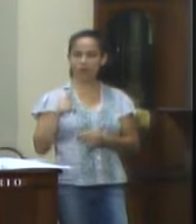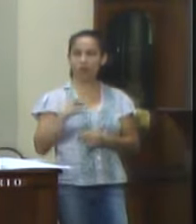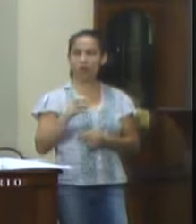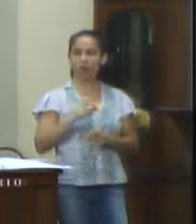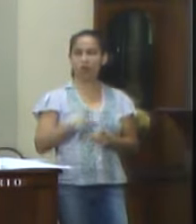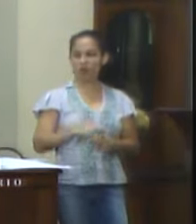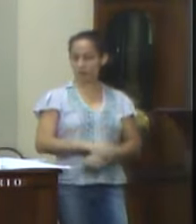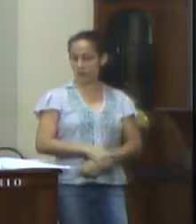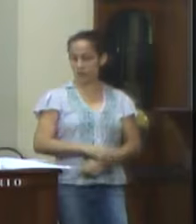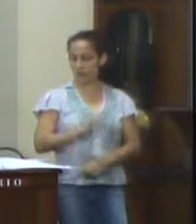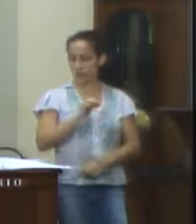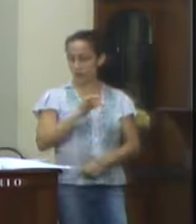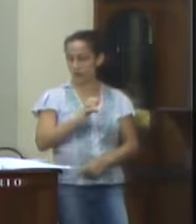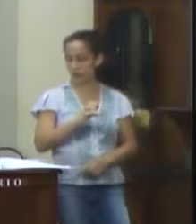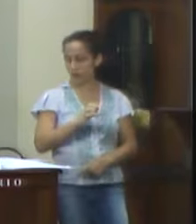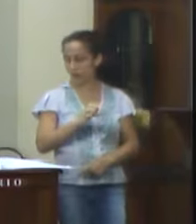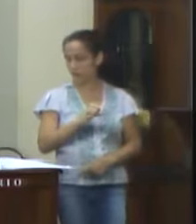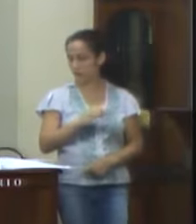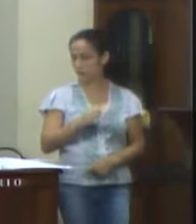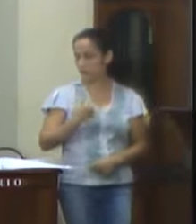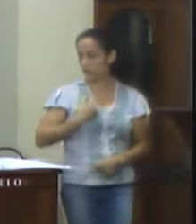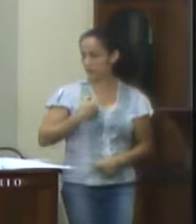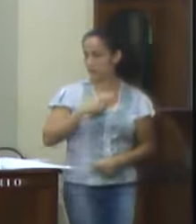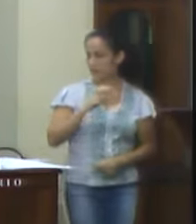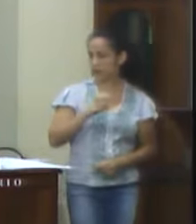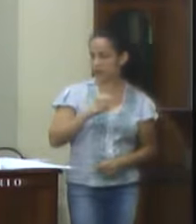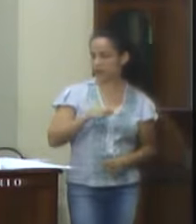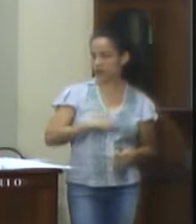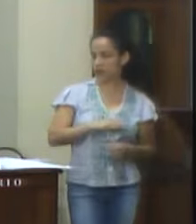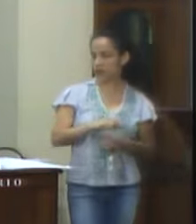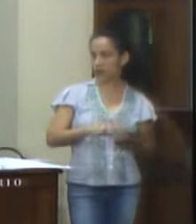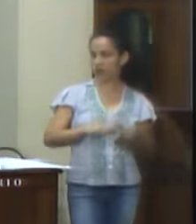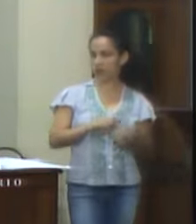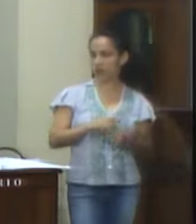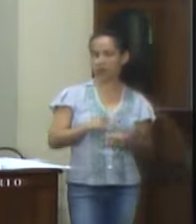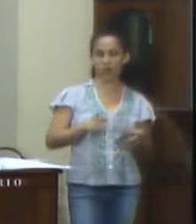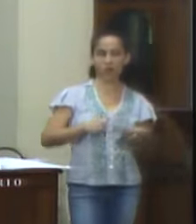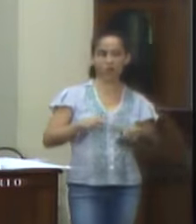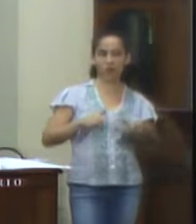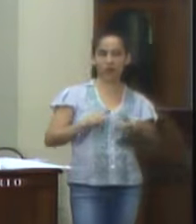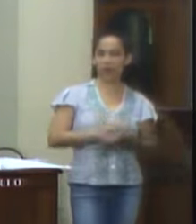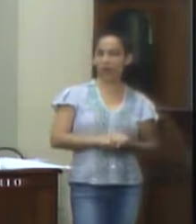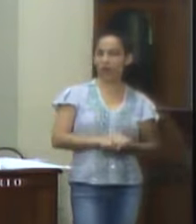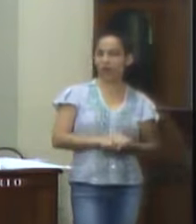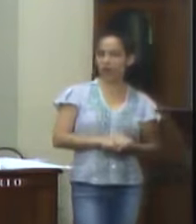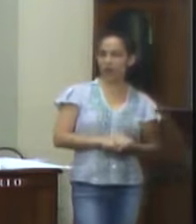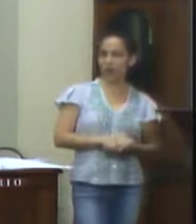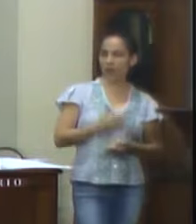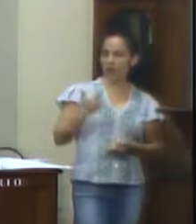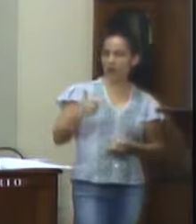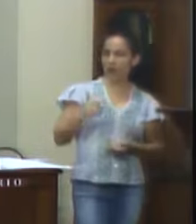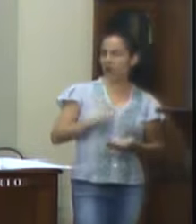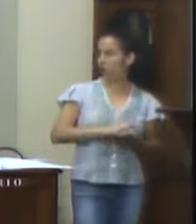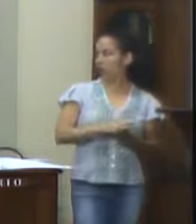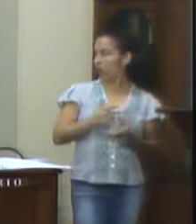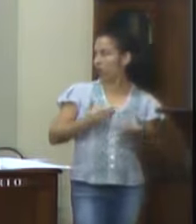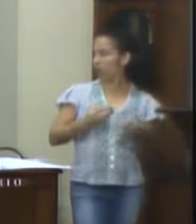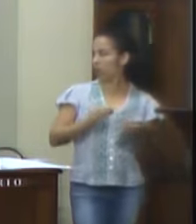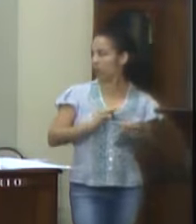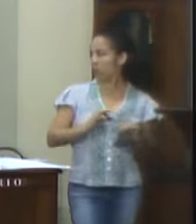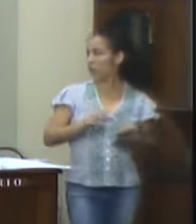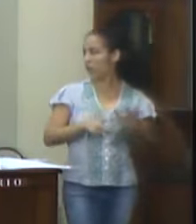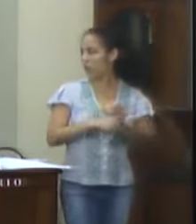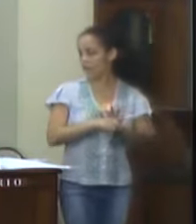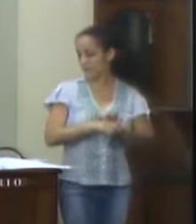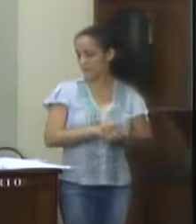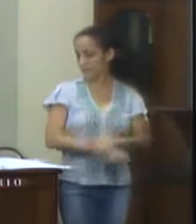Emenda número 5, fica alterado no programa de trabalho, que não consta no presente projeto de leis de